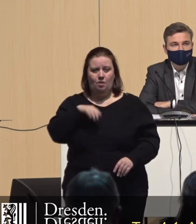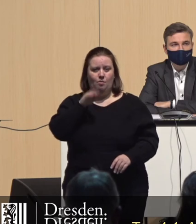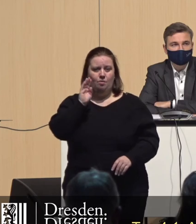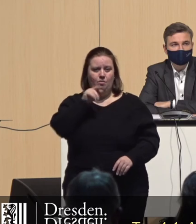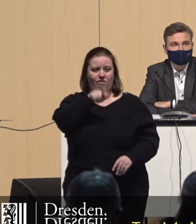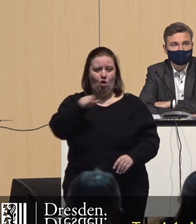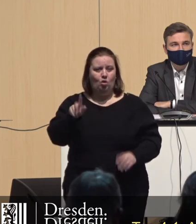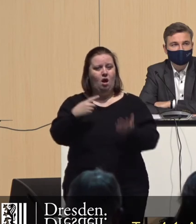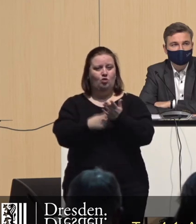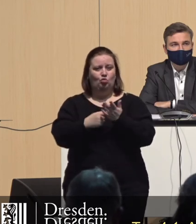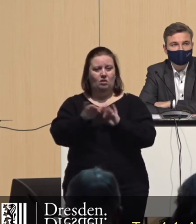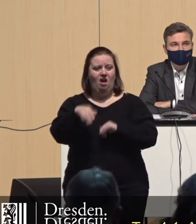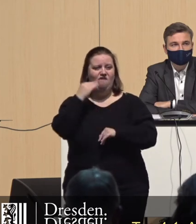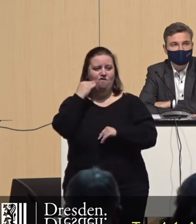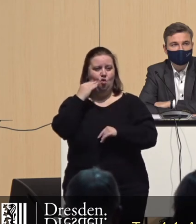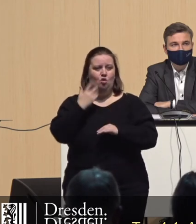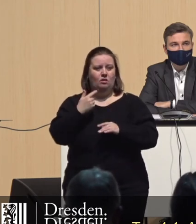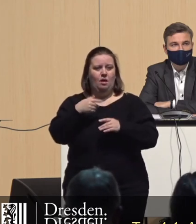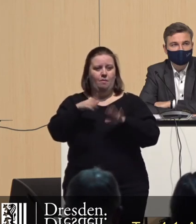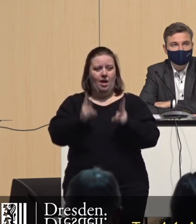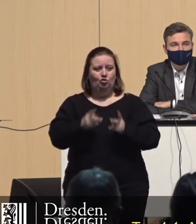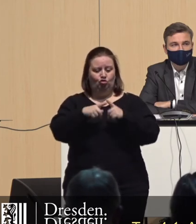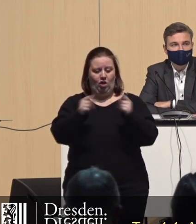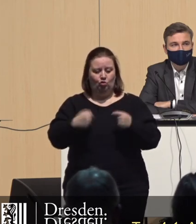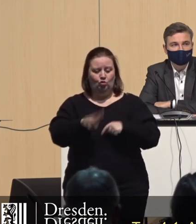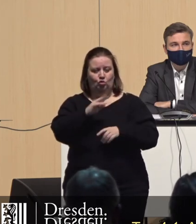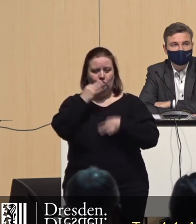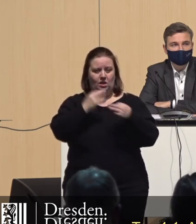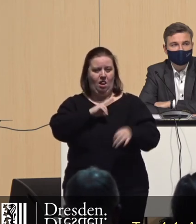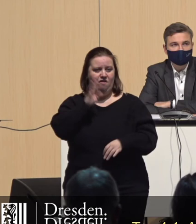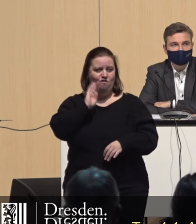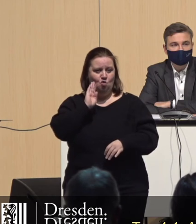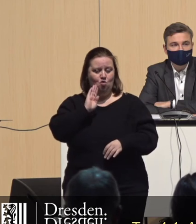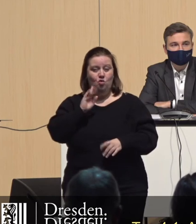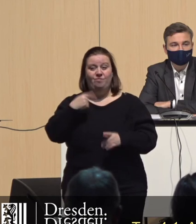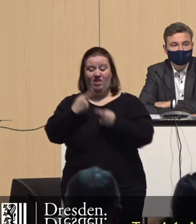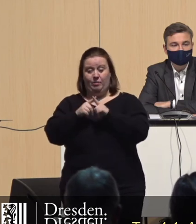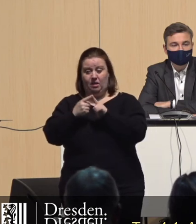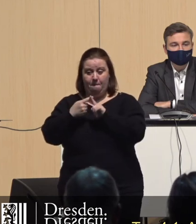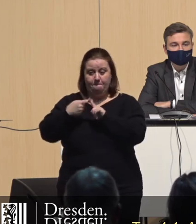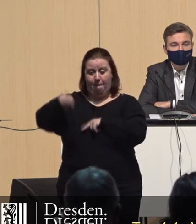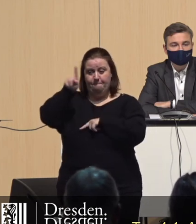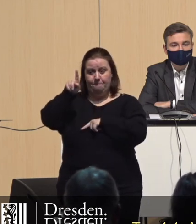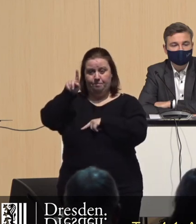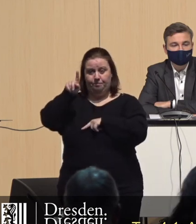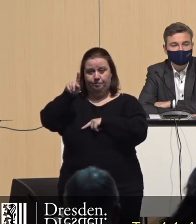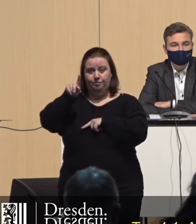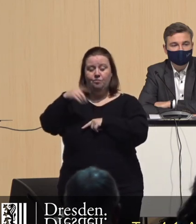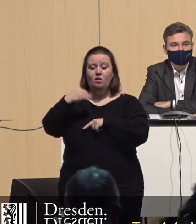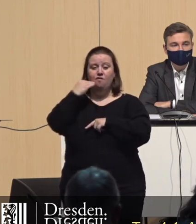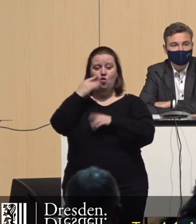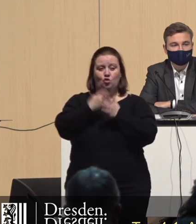haben einen Anspruch auf einen Wohnberechtigungsschein auf seine Wohnung. Mit steigenden Mieten, mit steigenden